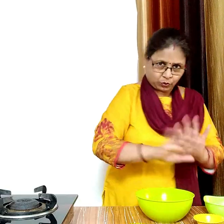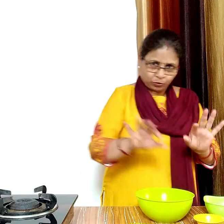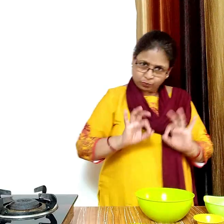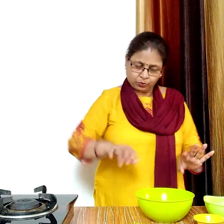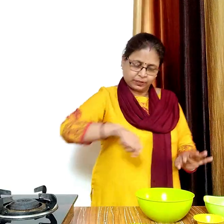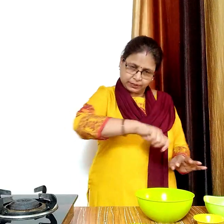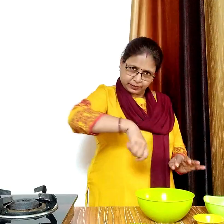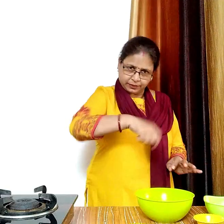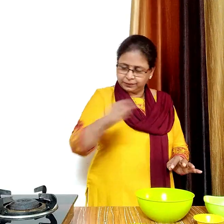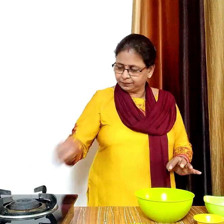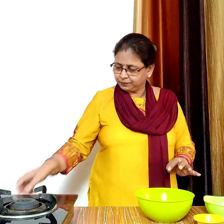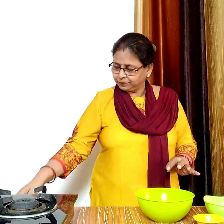सबी को अच्छे से मिला लेंगे